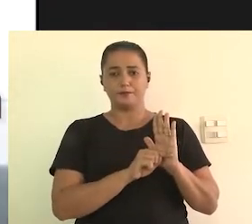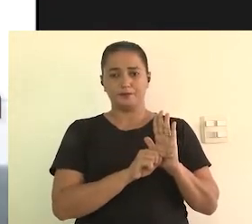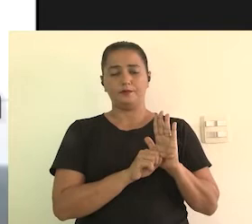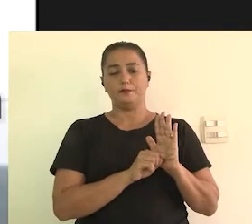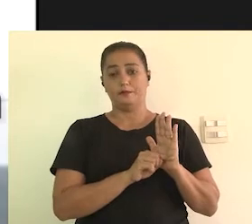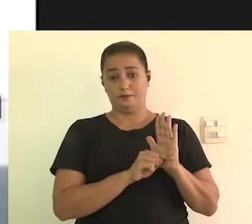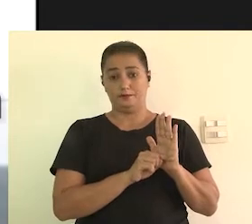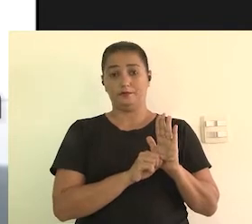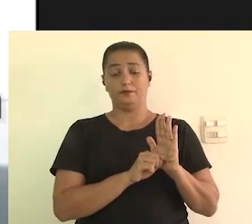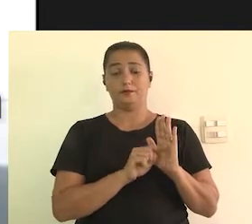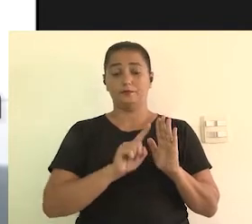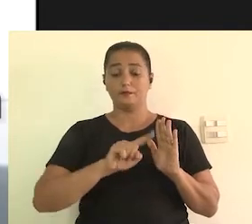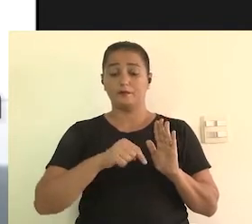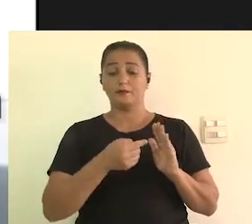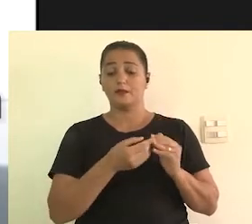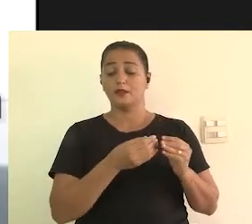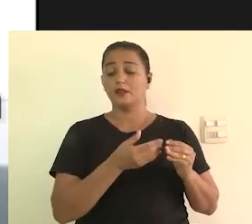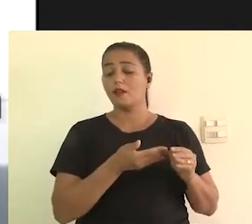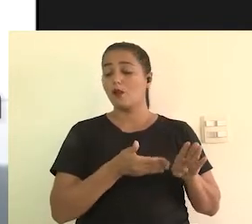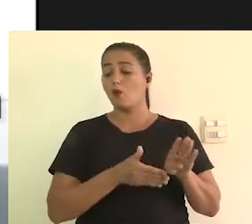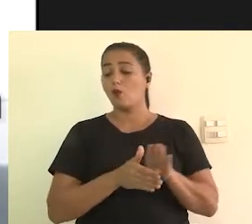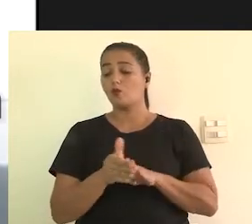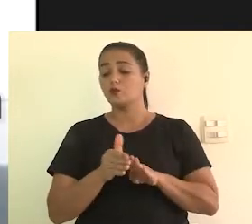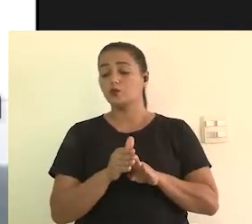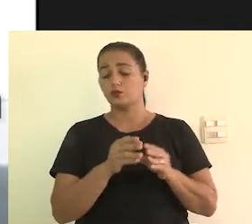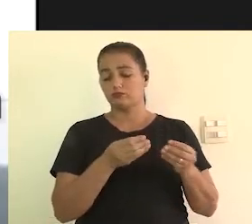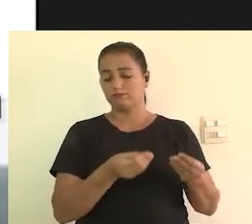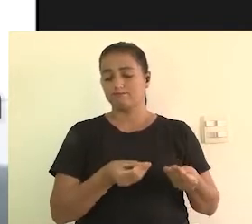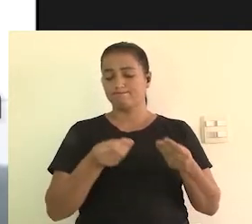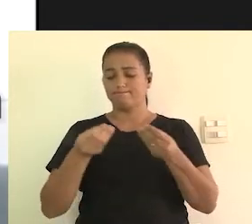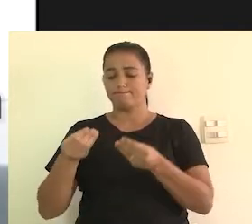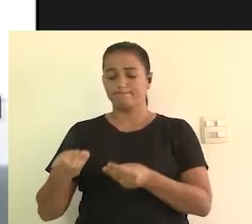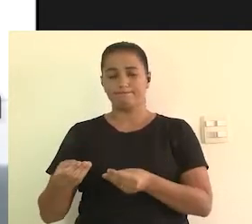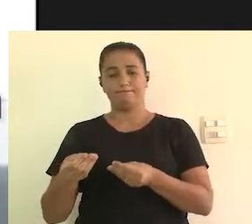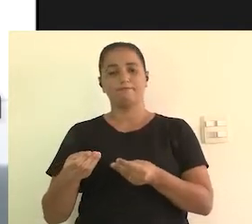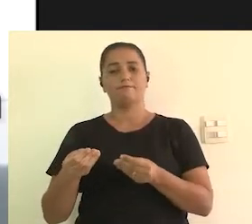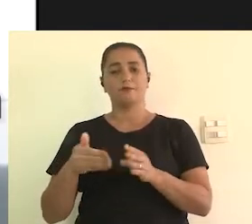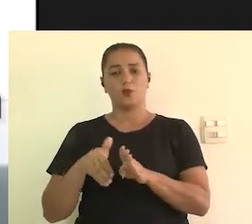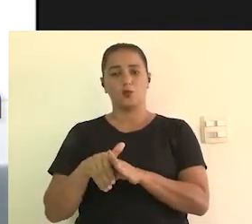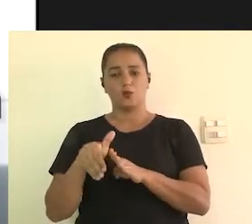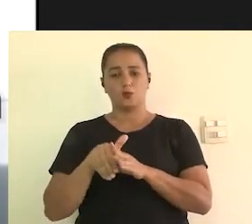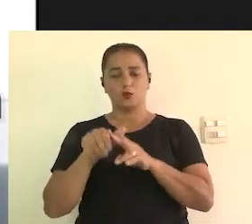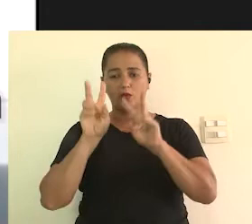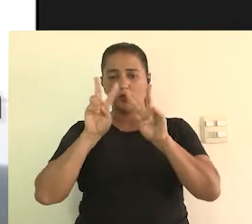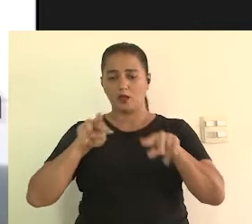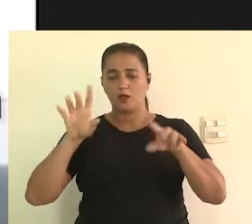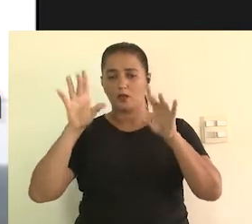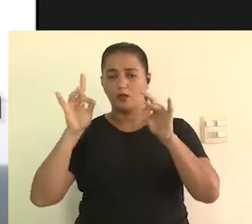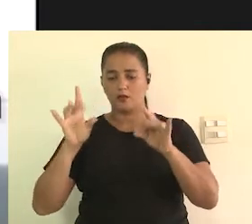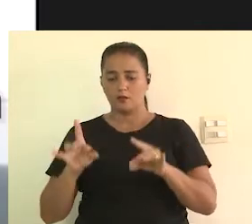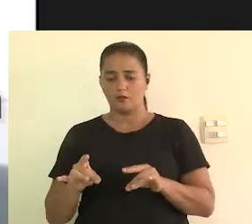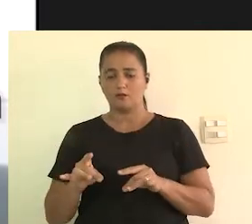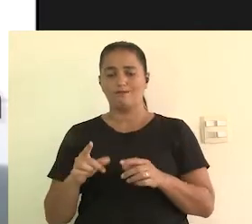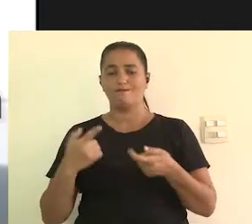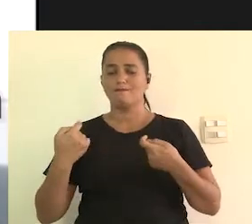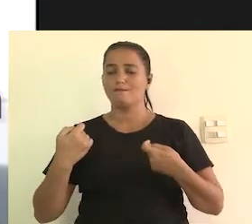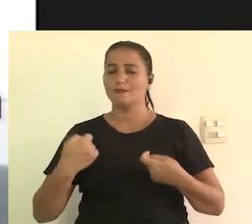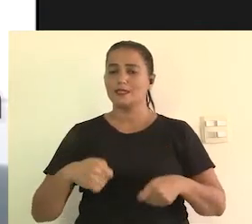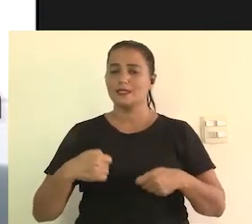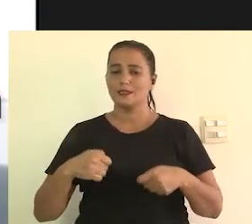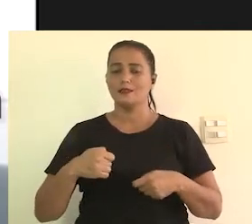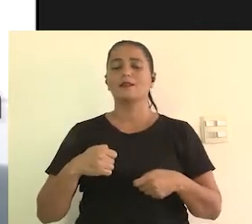Depois que ele prepara esse roteiro parcial, ele envia esse roteiro para um consultor